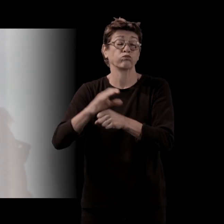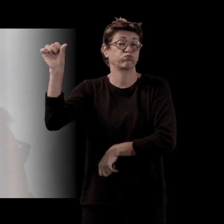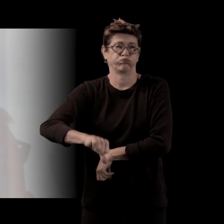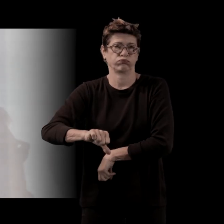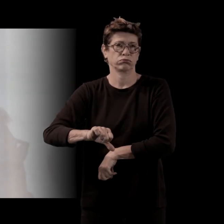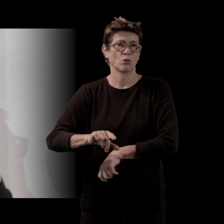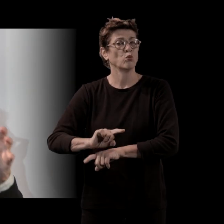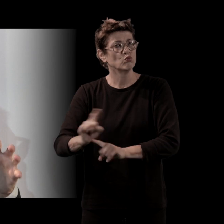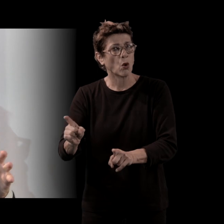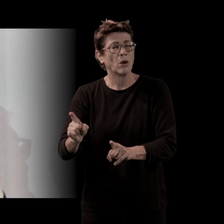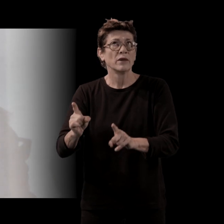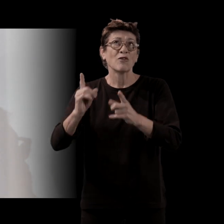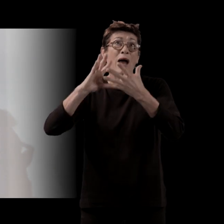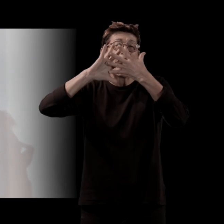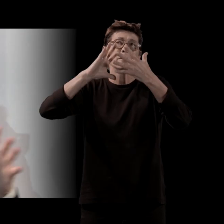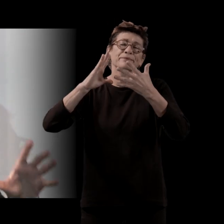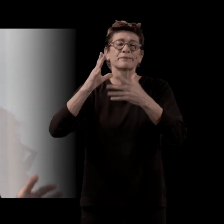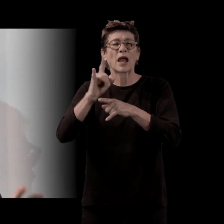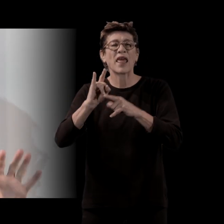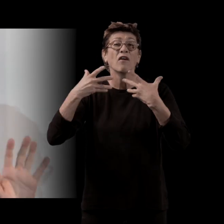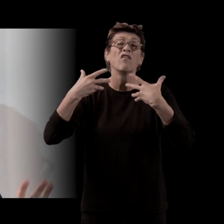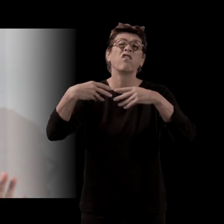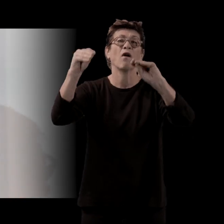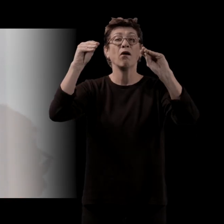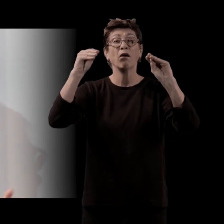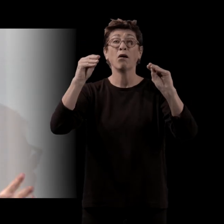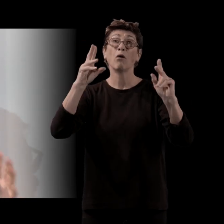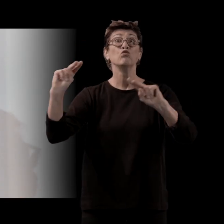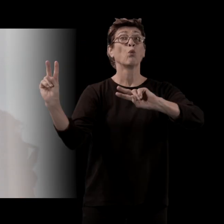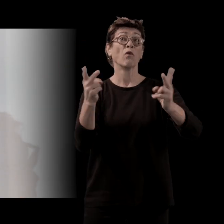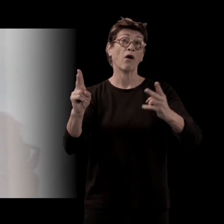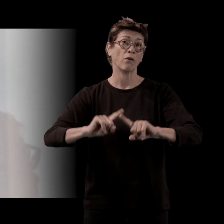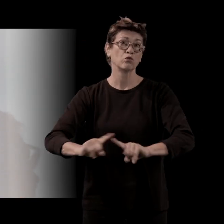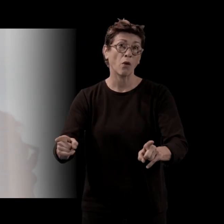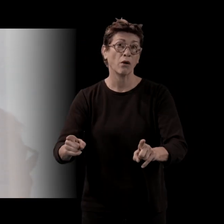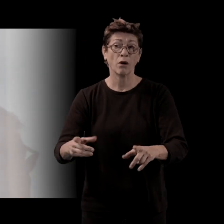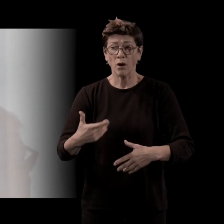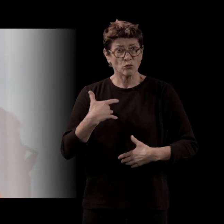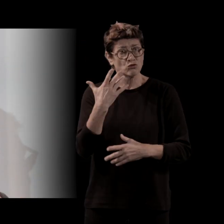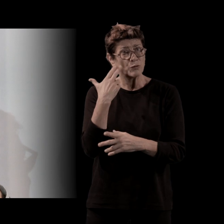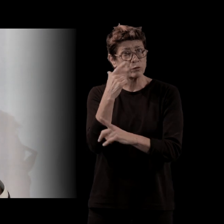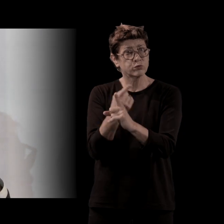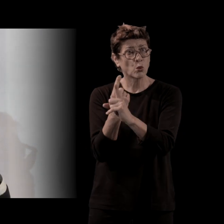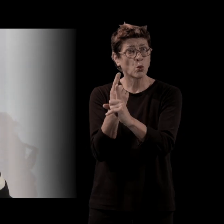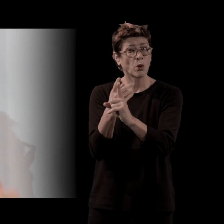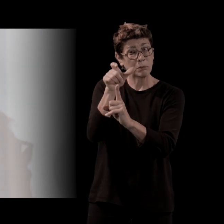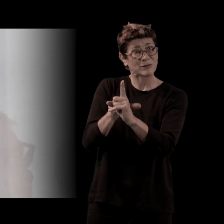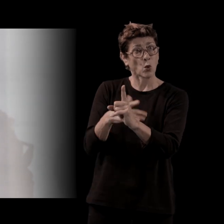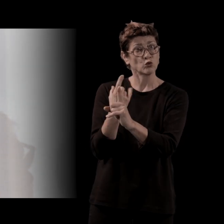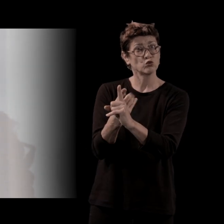abstrait que ça. Elle ne vend pas que du vent. Vraiment. Et j'en ai rencontré des consultants. J'essaye d'avoir des démarches honnêtes par rapport aux objets que